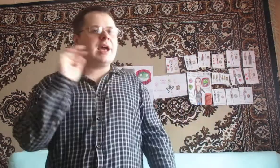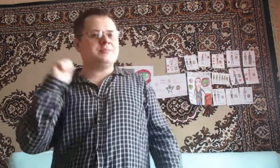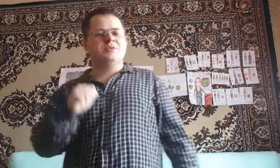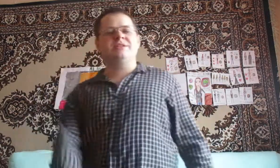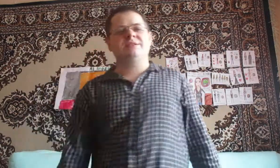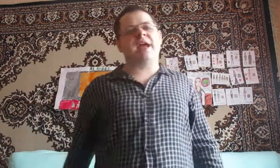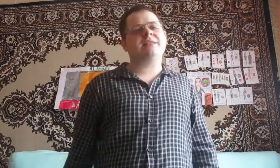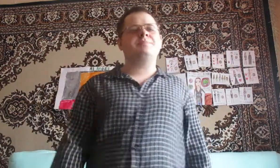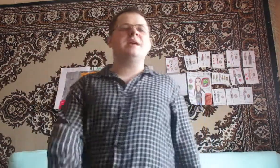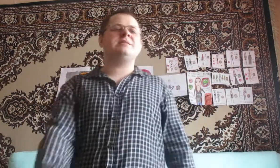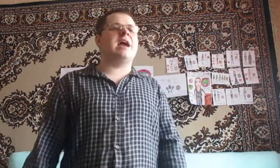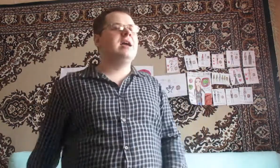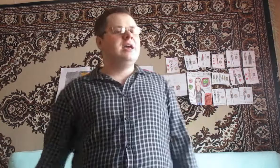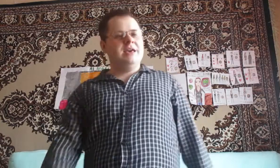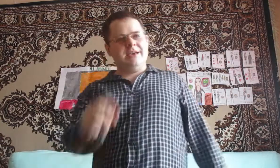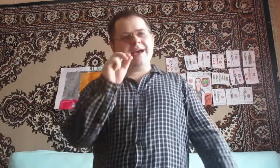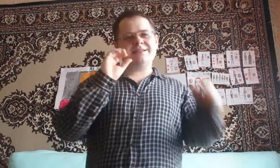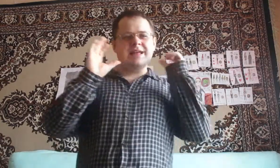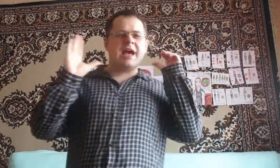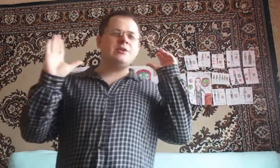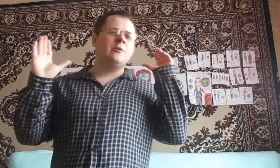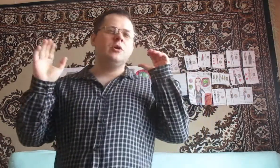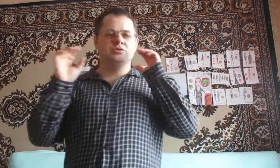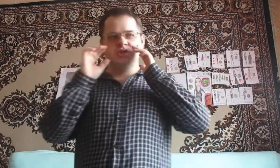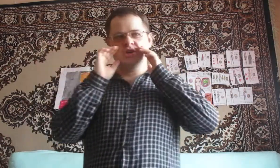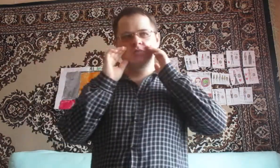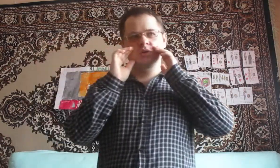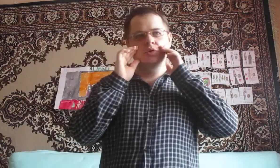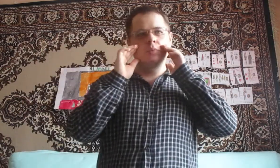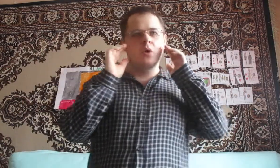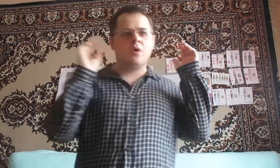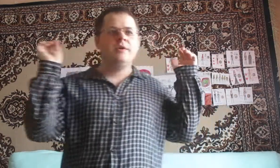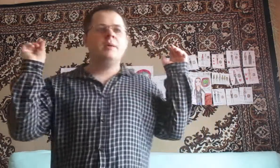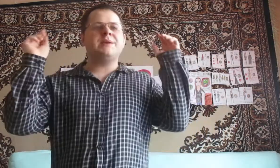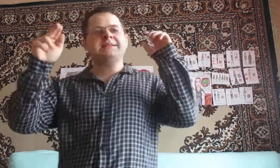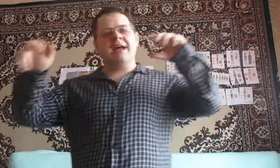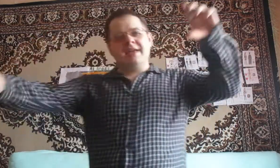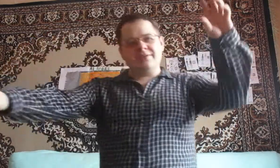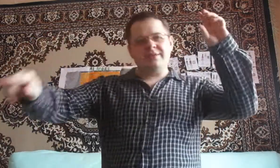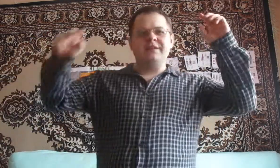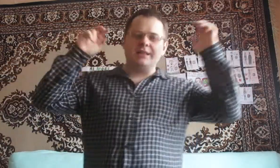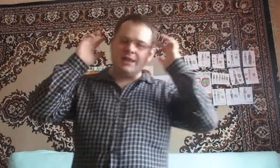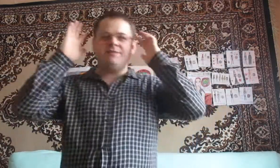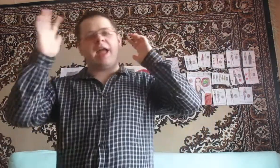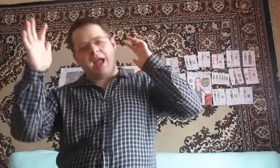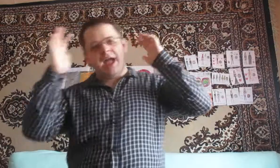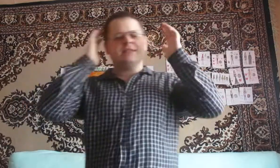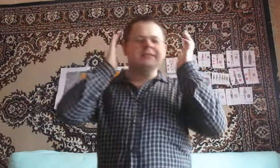отпустит эта песня Я знаю, держа мне Постоянно в голове эта